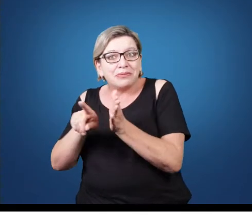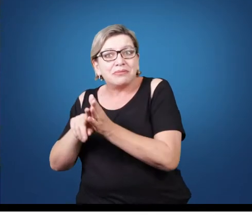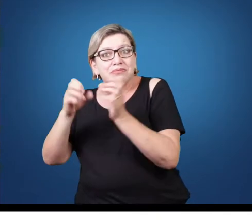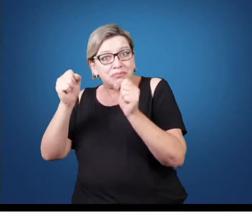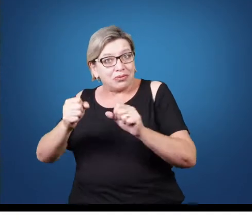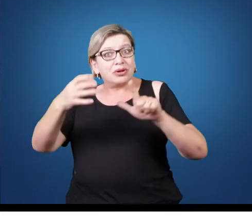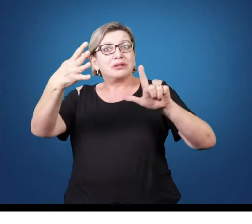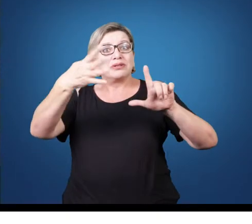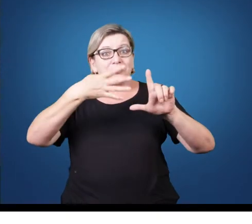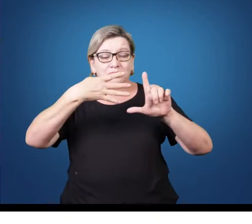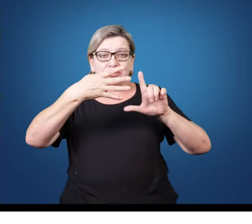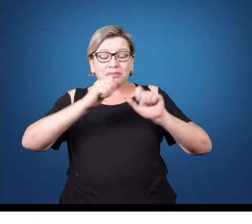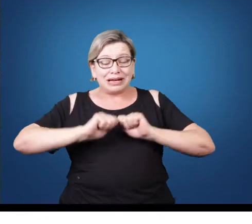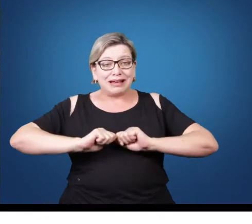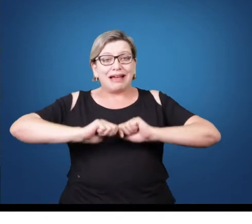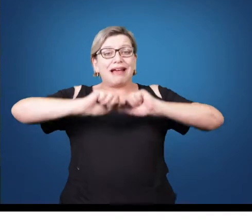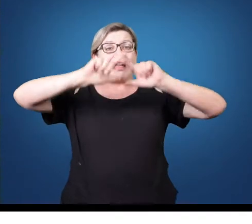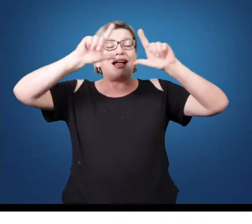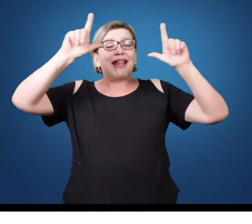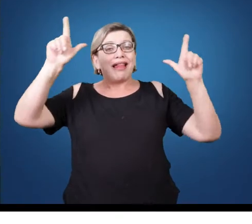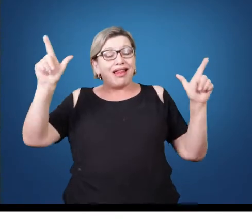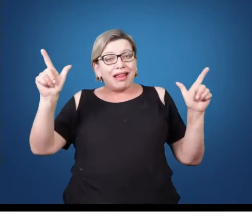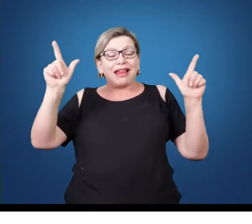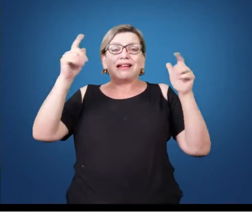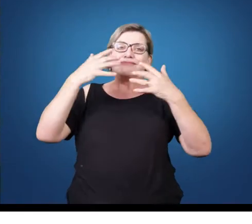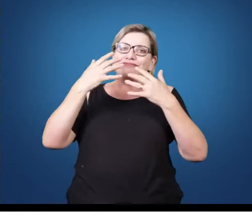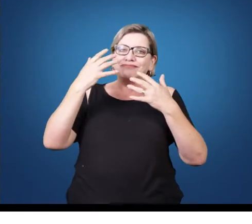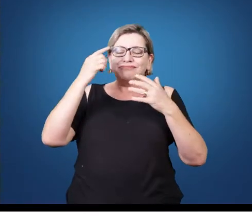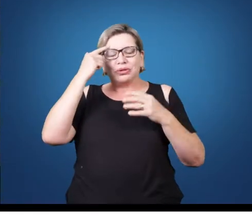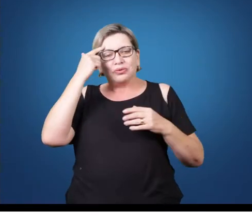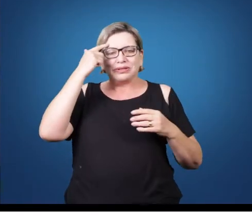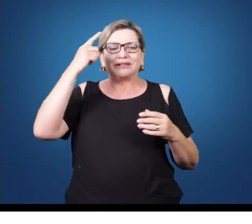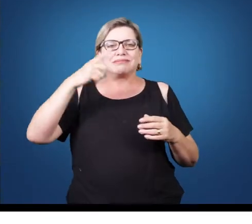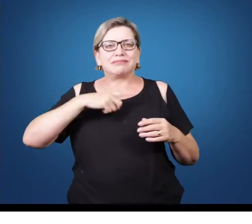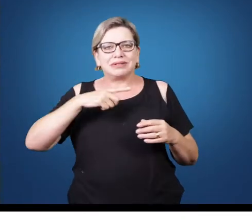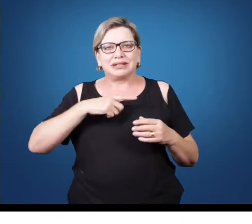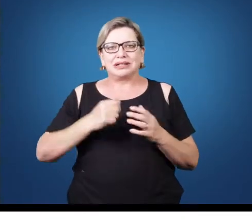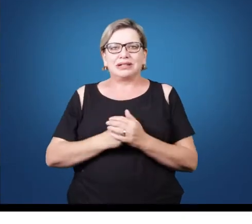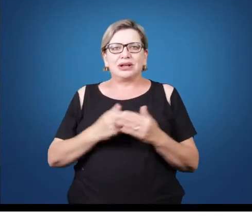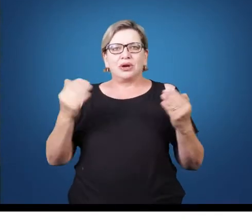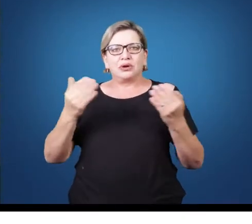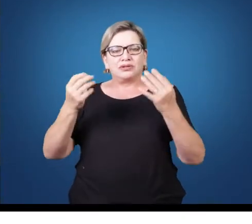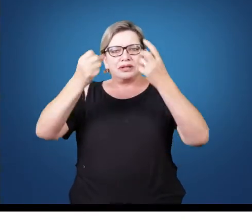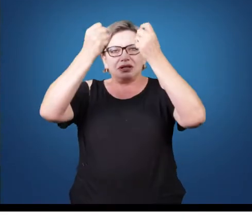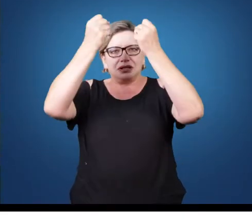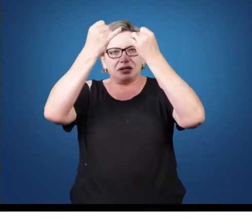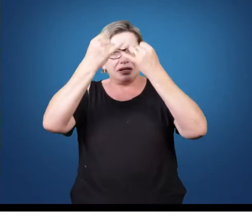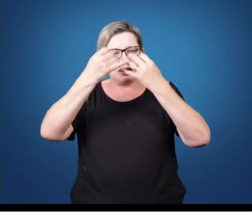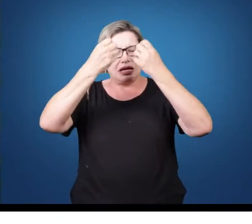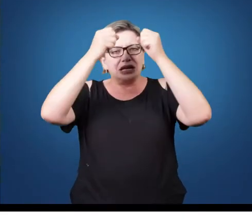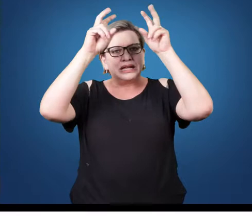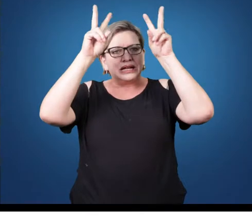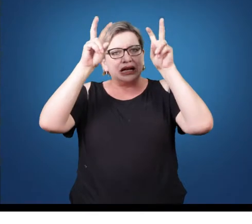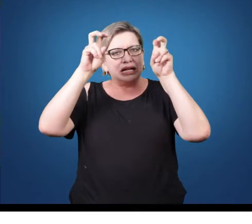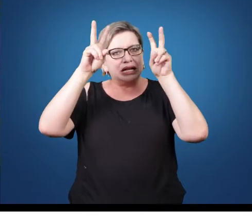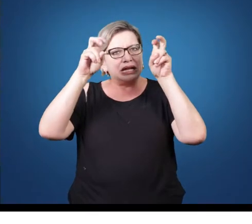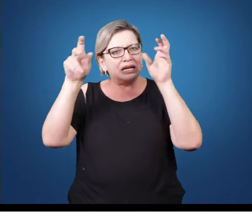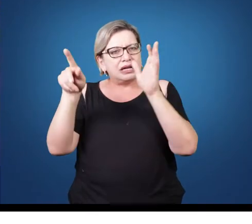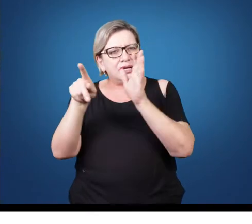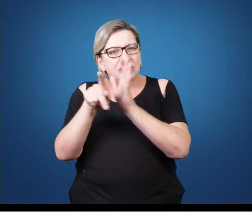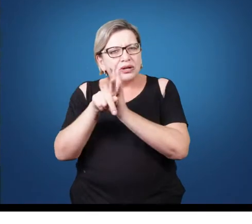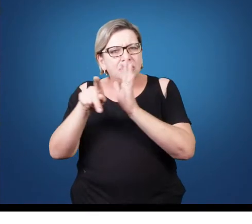esclarecer qualquer ponto que está em obscuridade. A gente vai falar hoje de um assunto ligado à